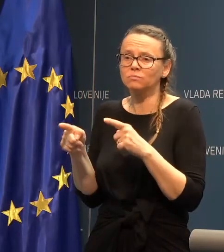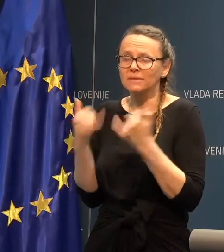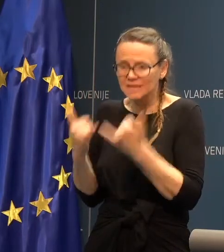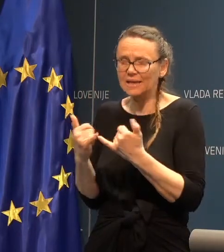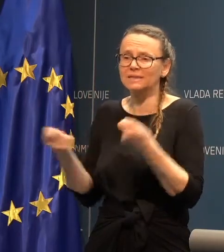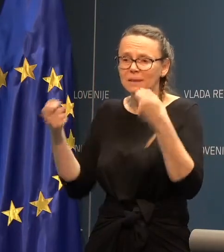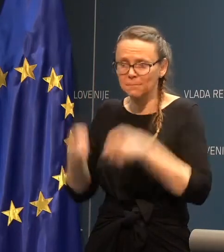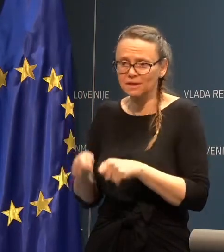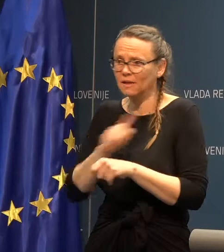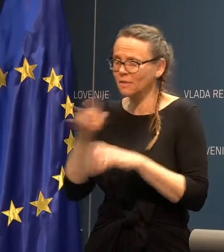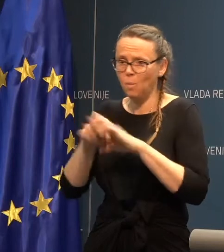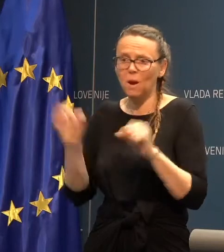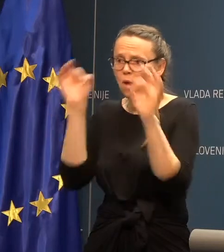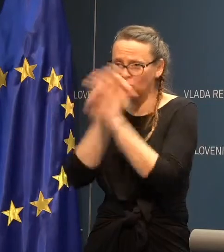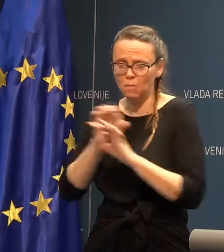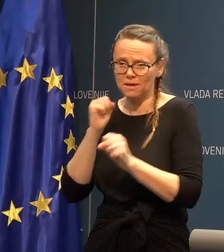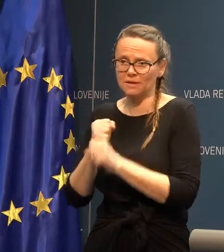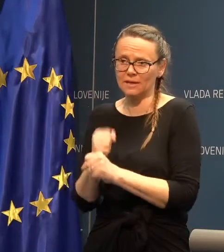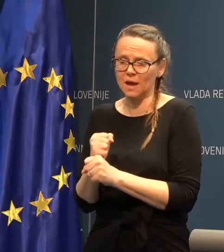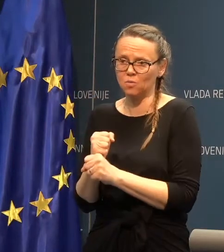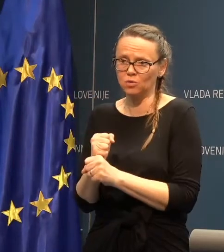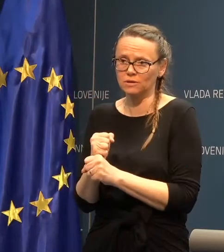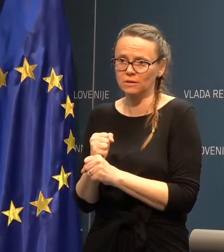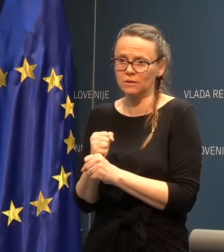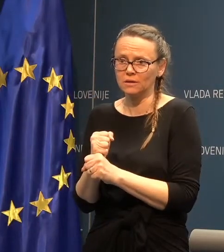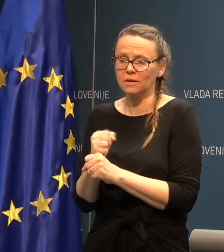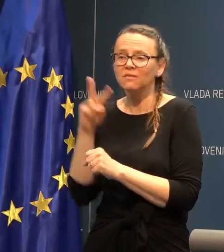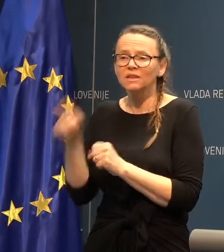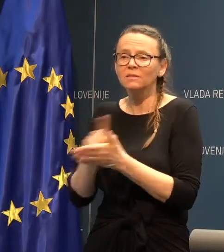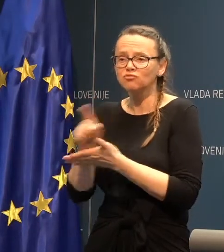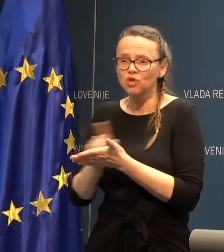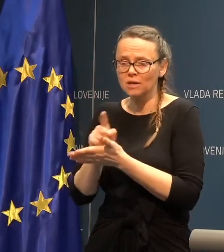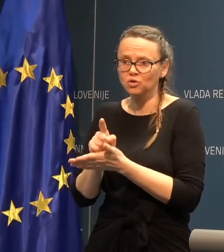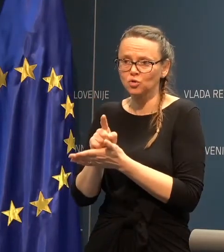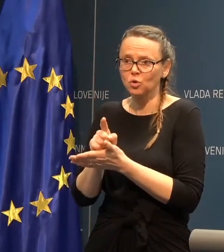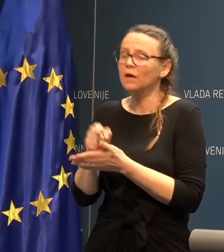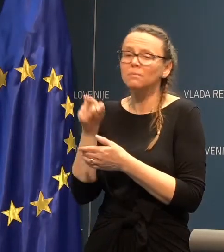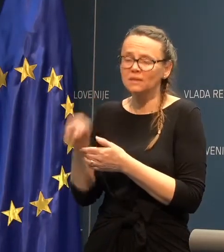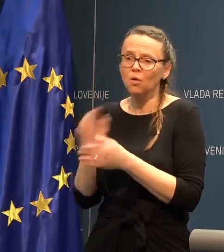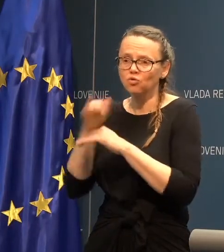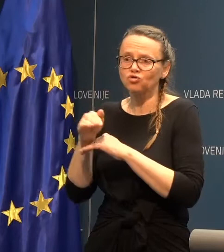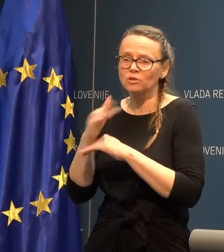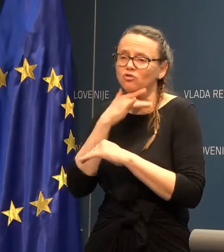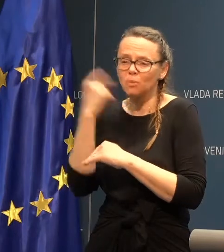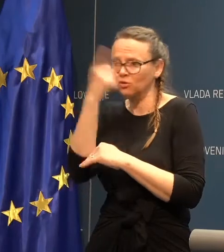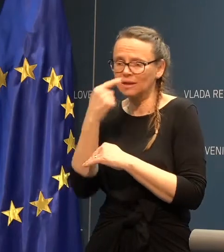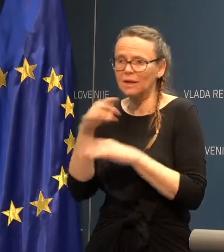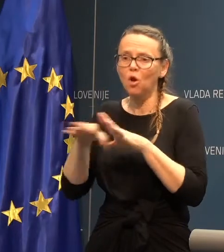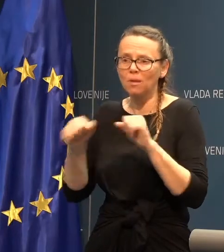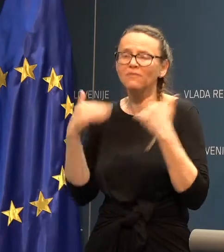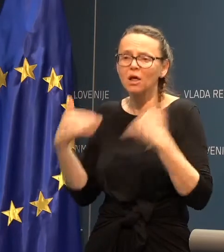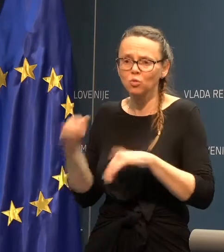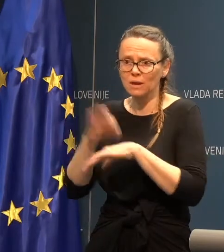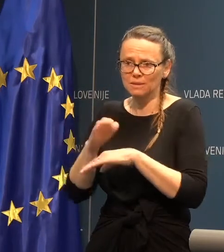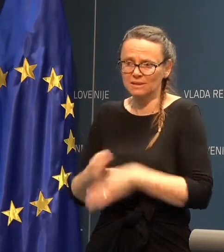napravlja se tu dobjena dejavnost. V tem času bi se tako ali tako čez vekend opravljala nujna medicinska pomoč,